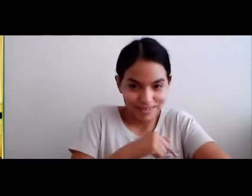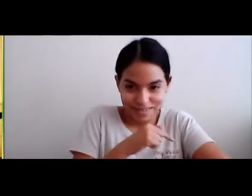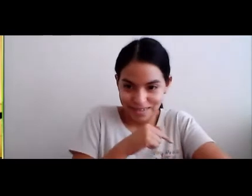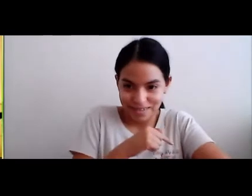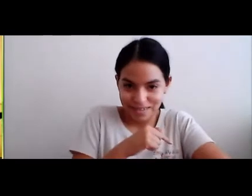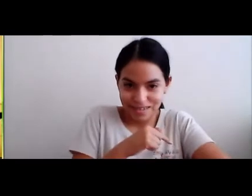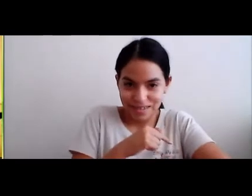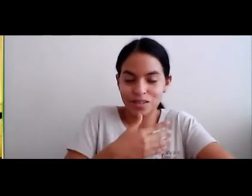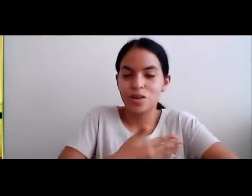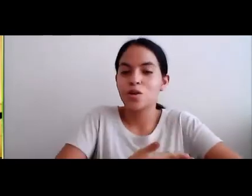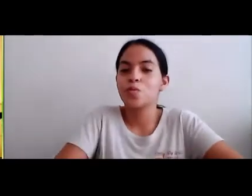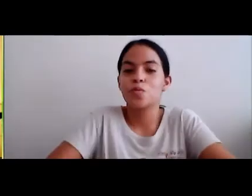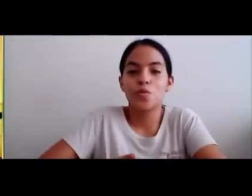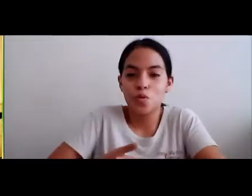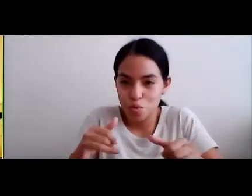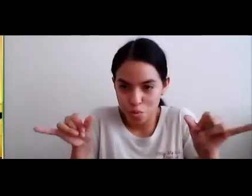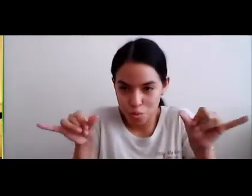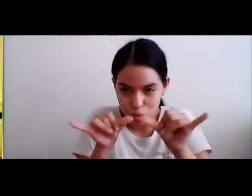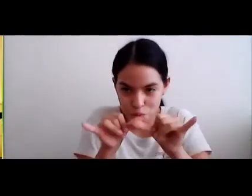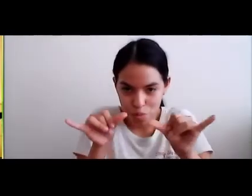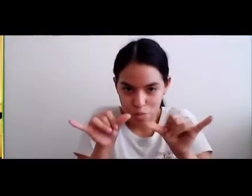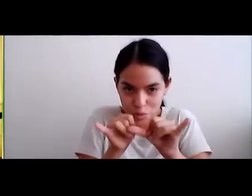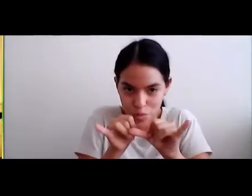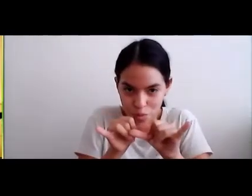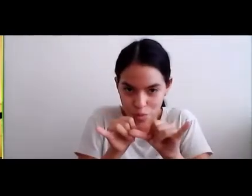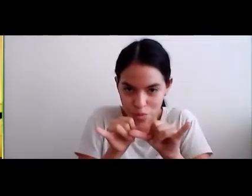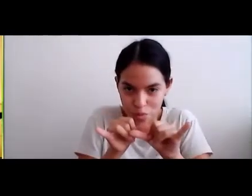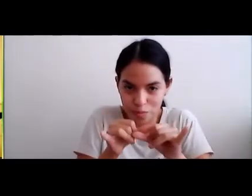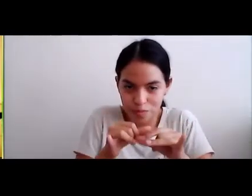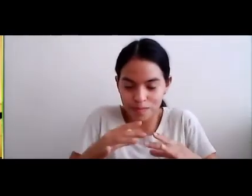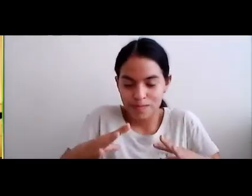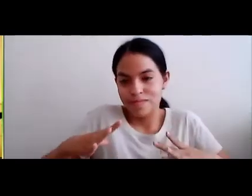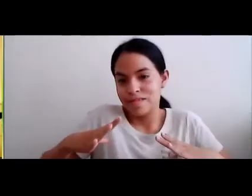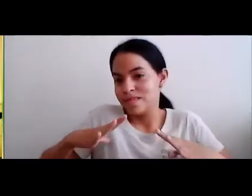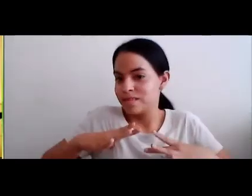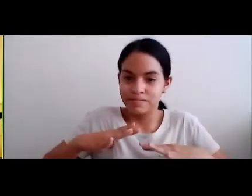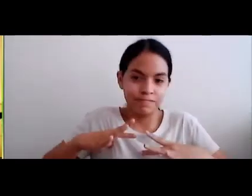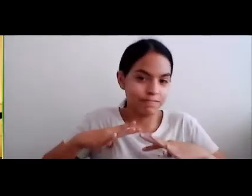Todos en el reino Estaban muy felices Con la nueva integrante